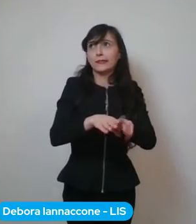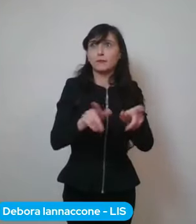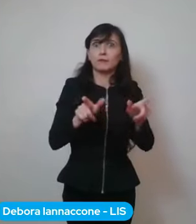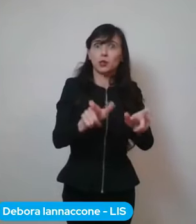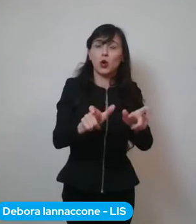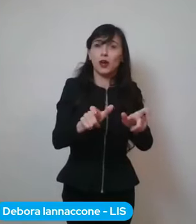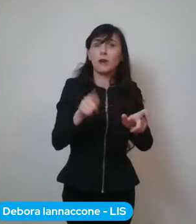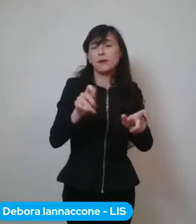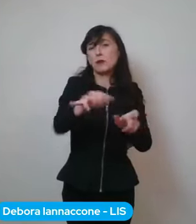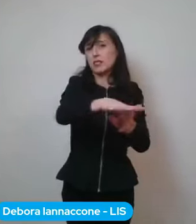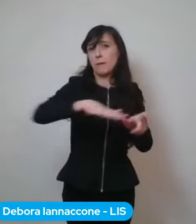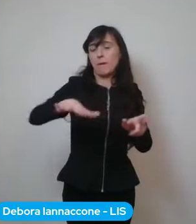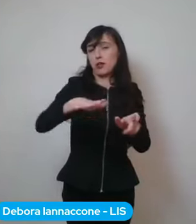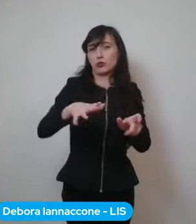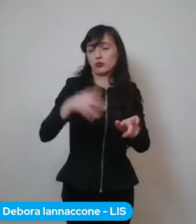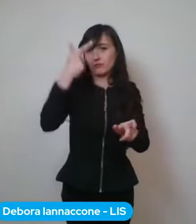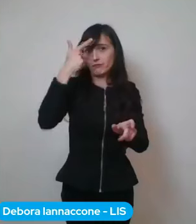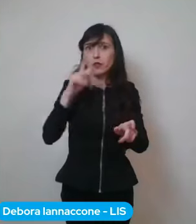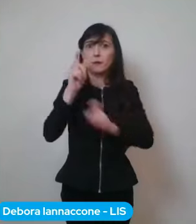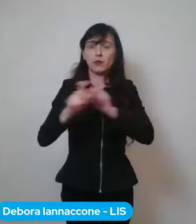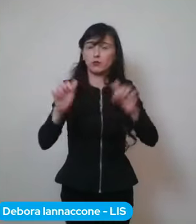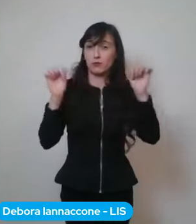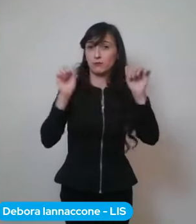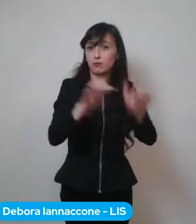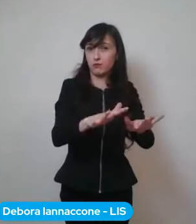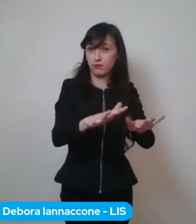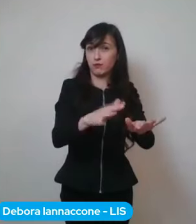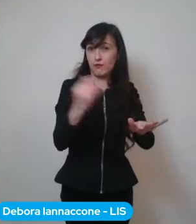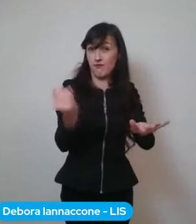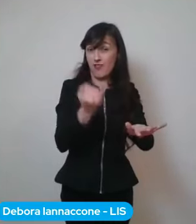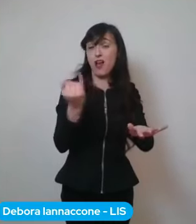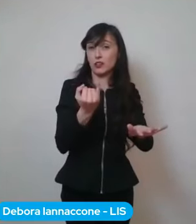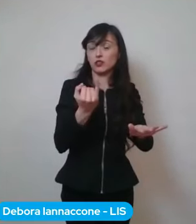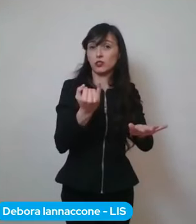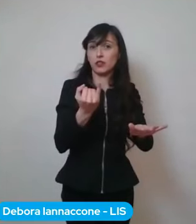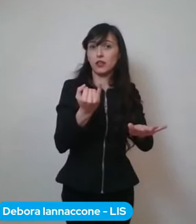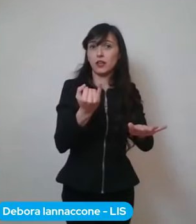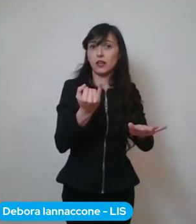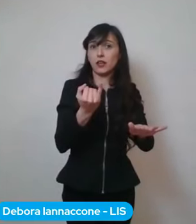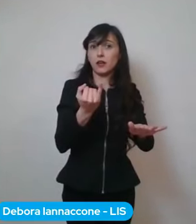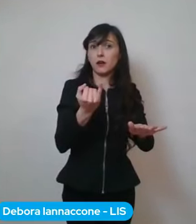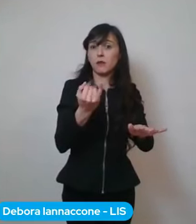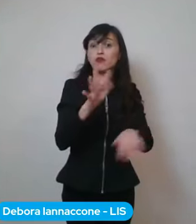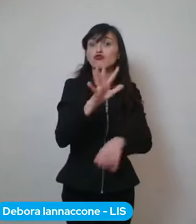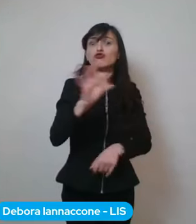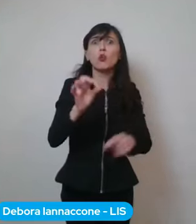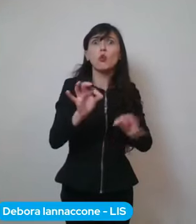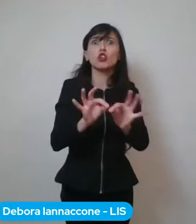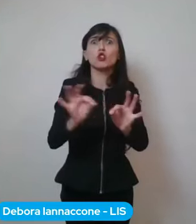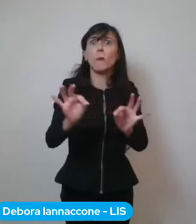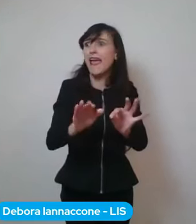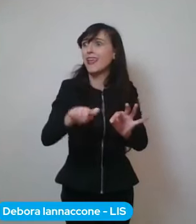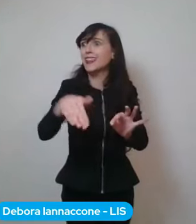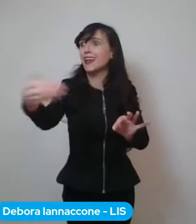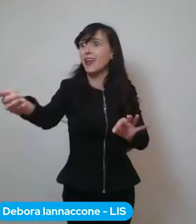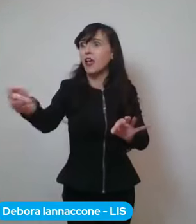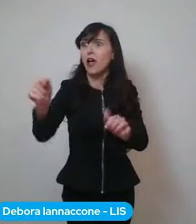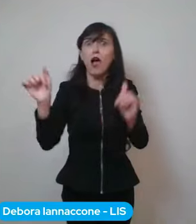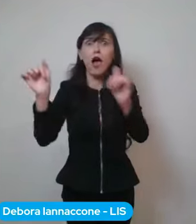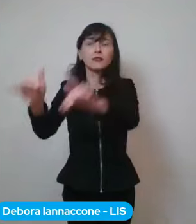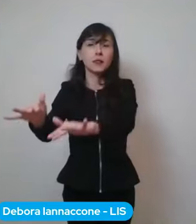affolla e e poi magari eh creare l'assembramento cinque metri cinquecento metri più in là a questo punto